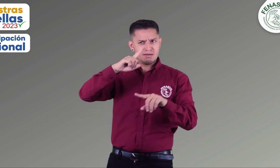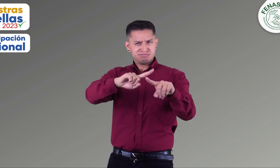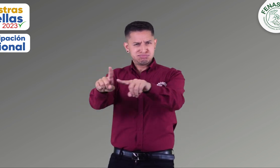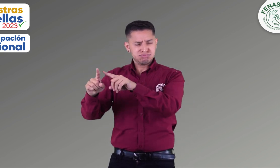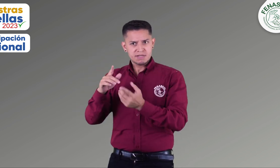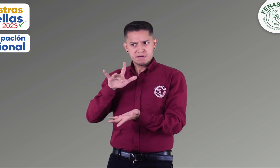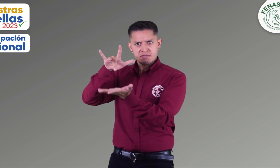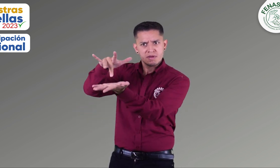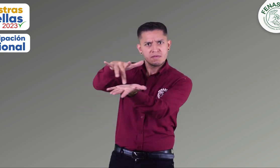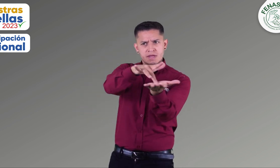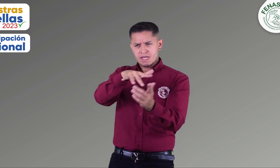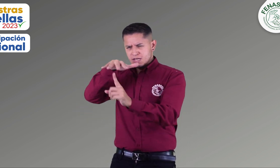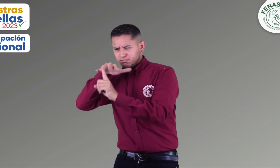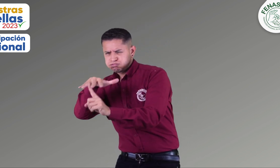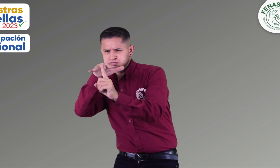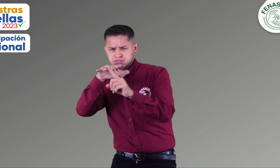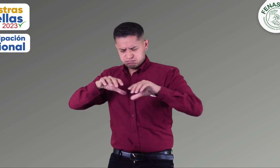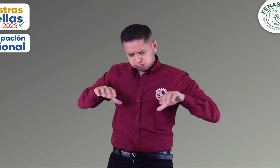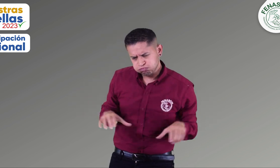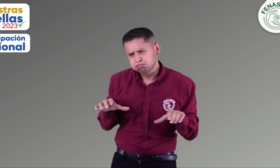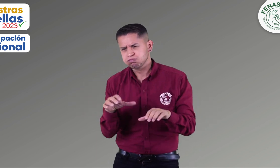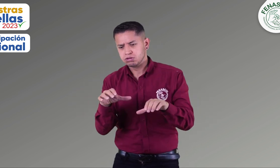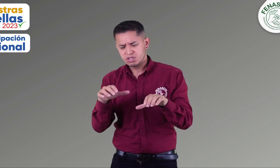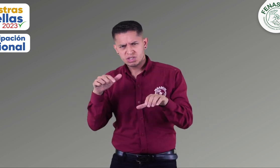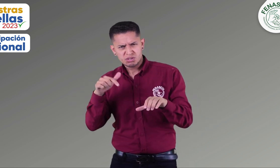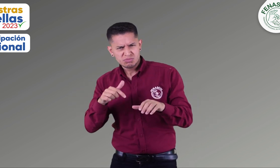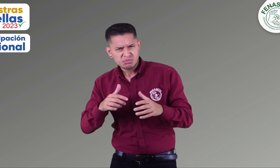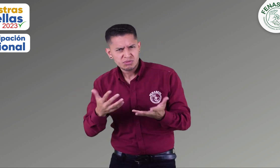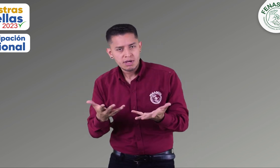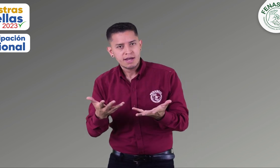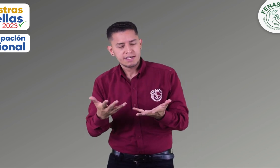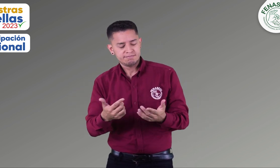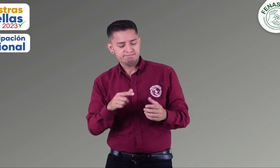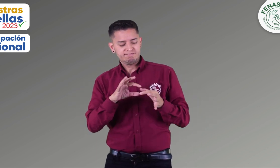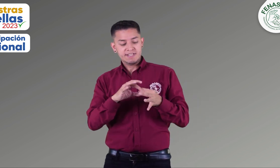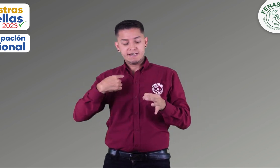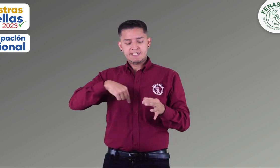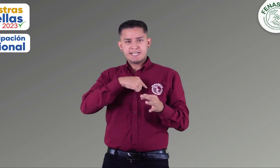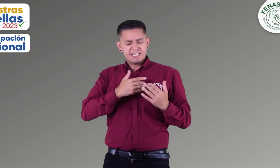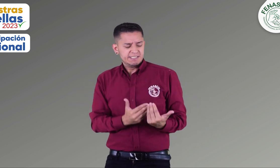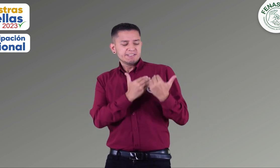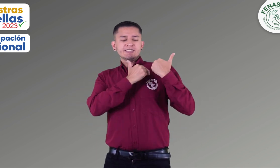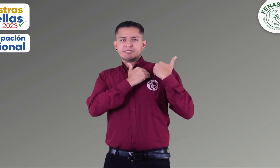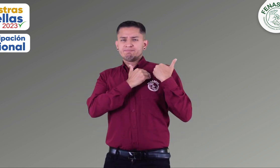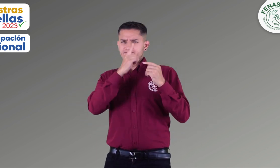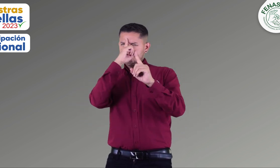entes públicos y privados, realizando acciones en pro de la comunidad sorda